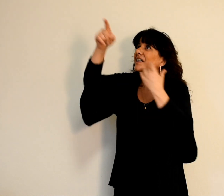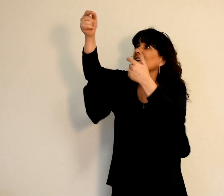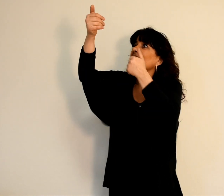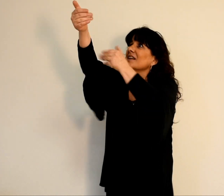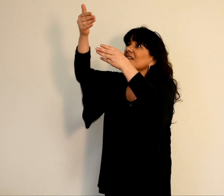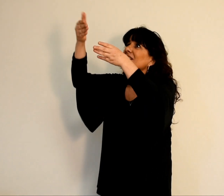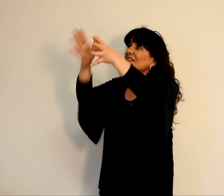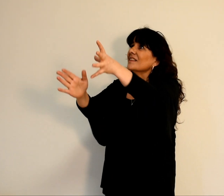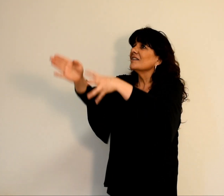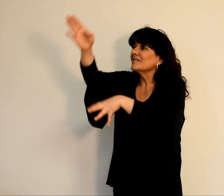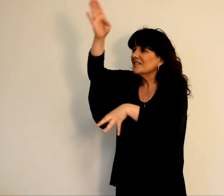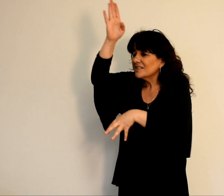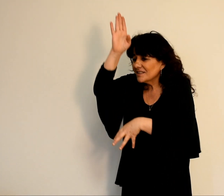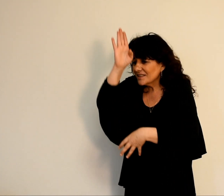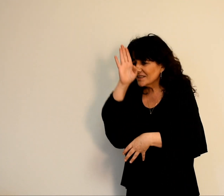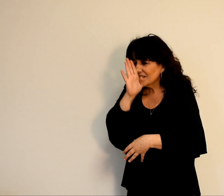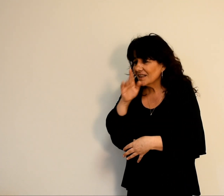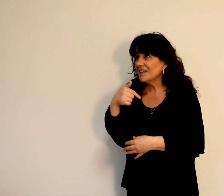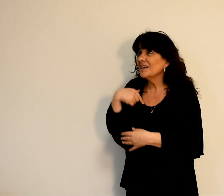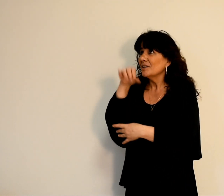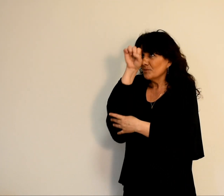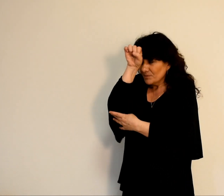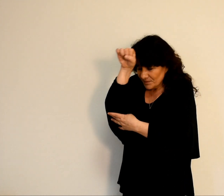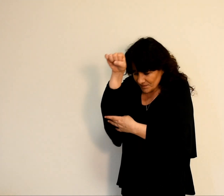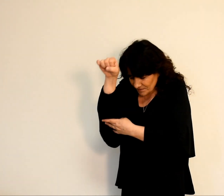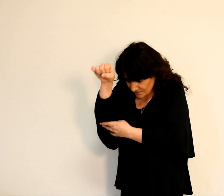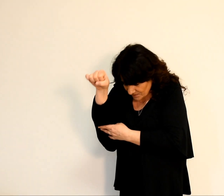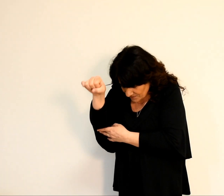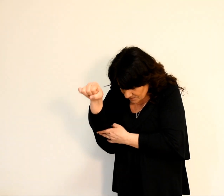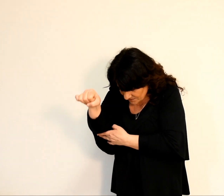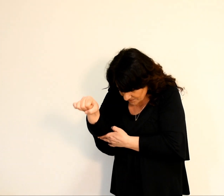sacré, je me prosterne.